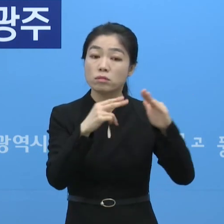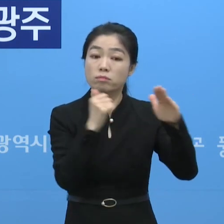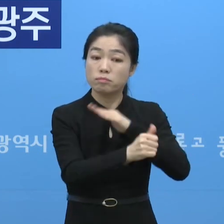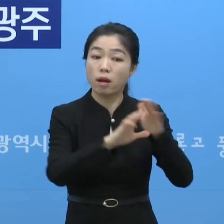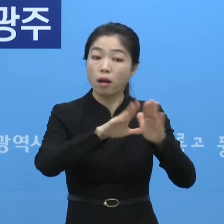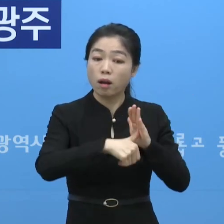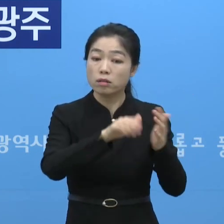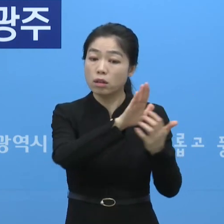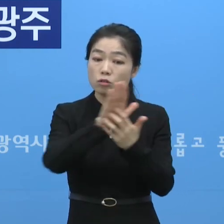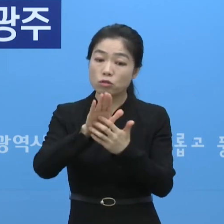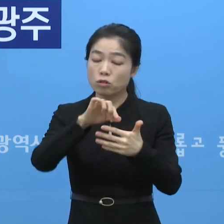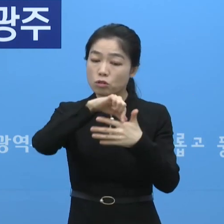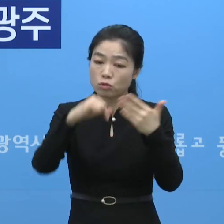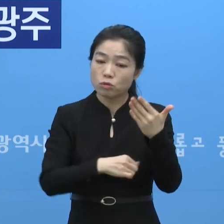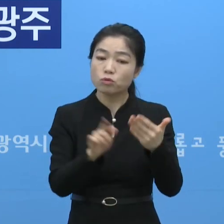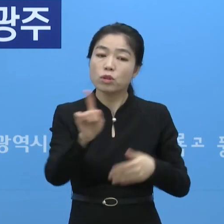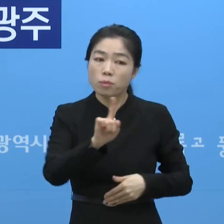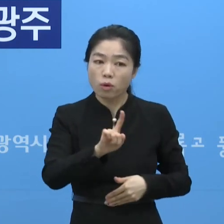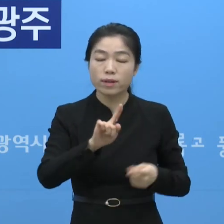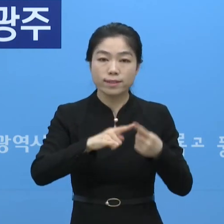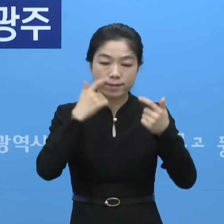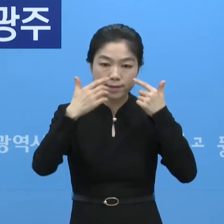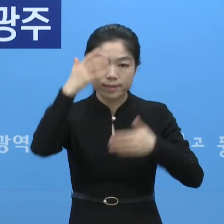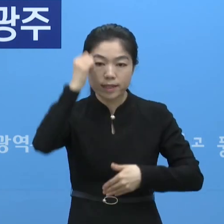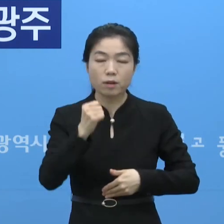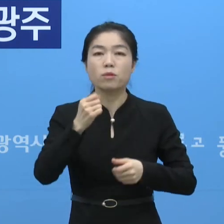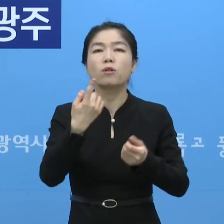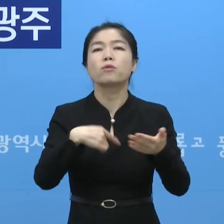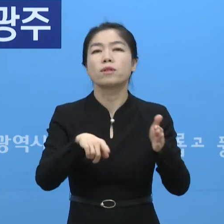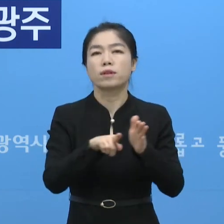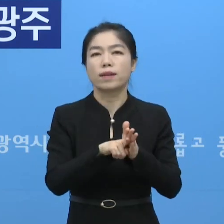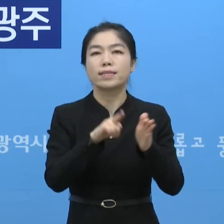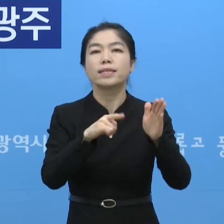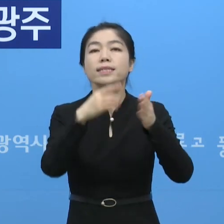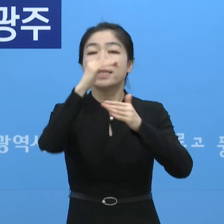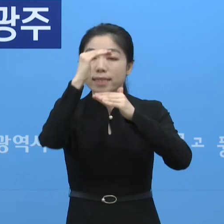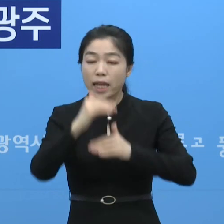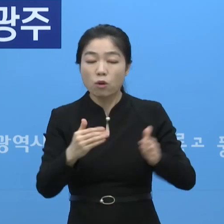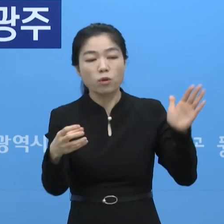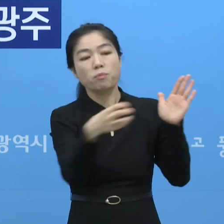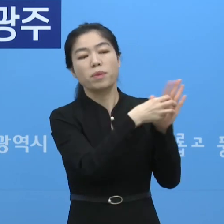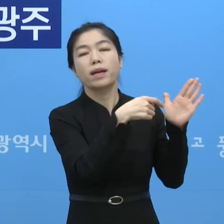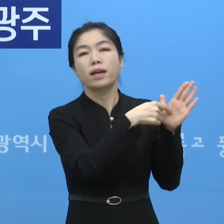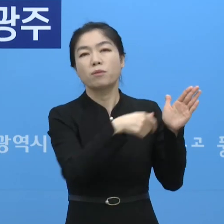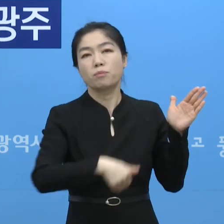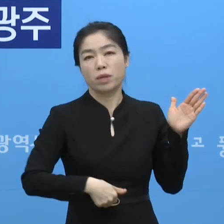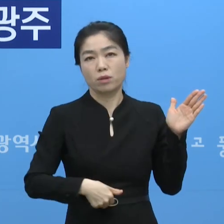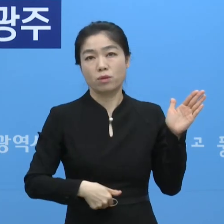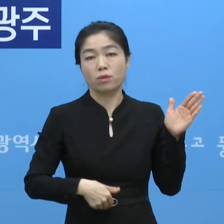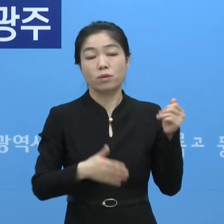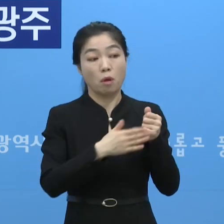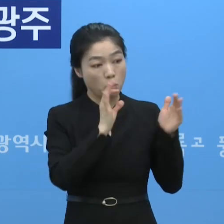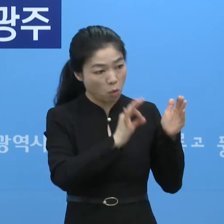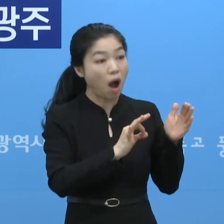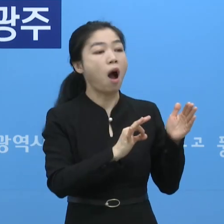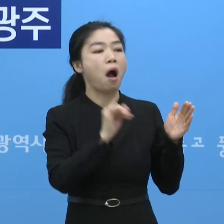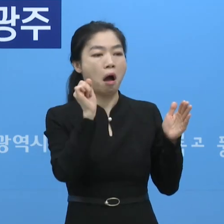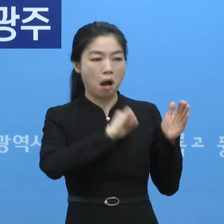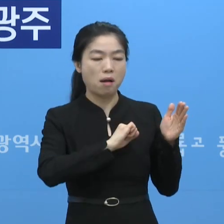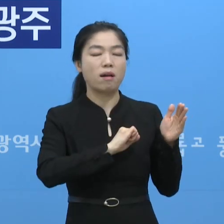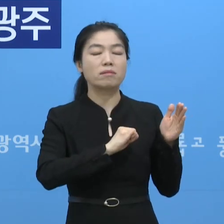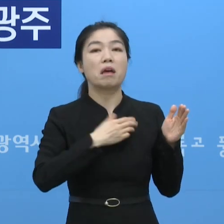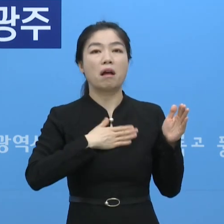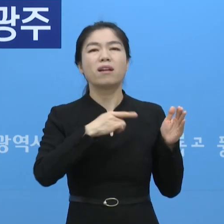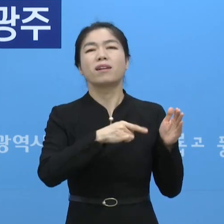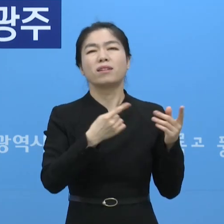방역수칙을 지켜야 되는지를 명확하게 하기 위해서 이런 내용들을 게시하도록 되어 있습니다. 그래서 이런 모든 내용들은